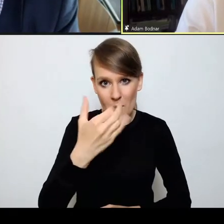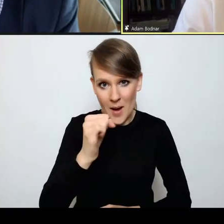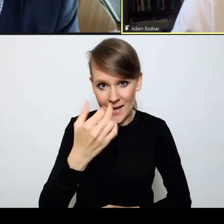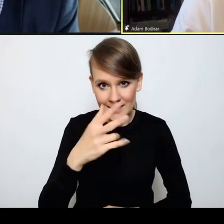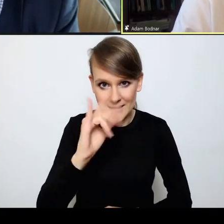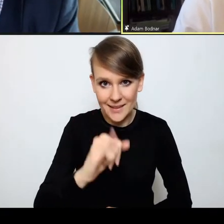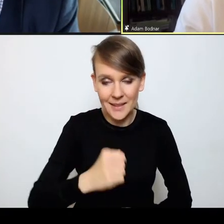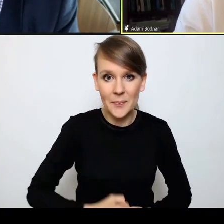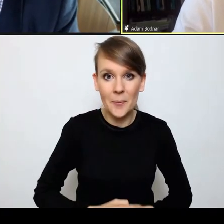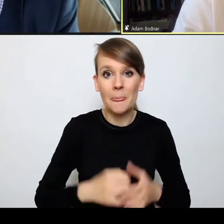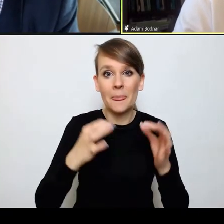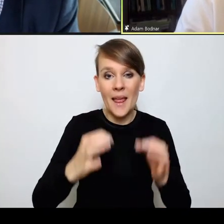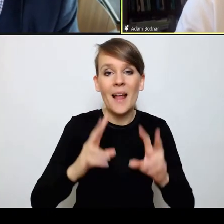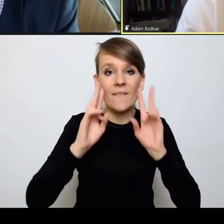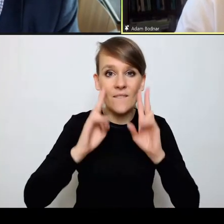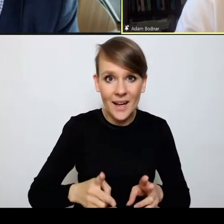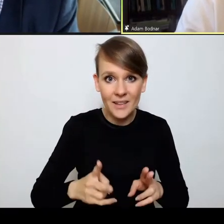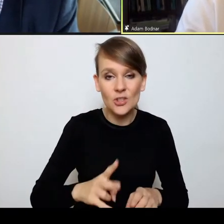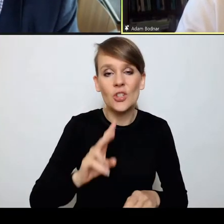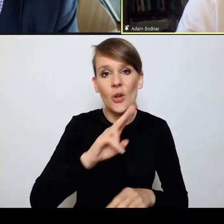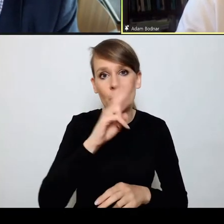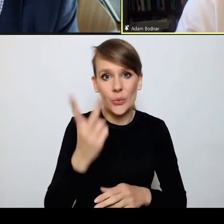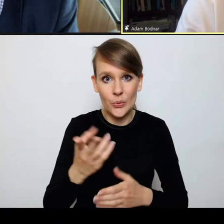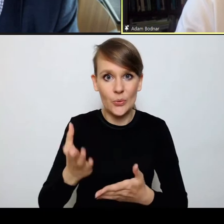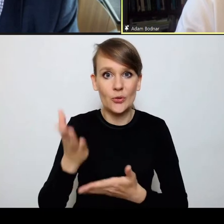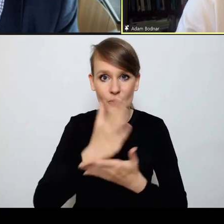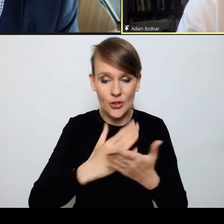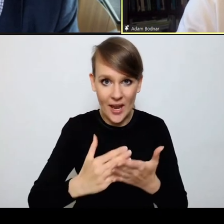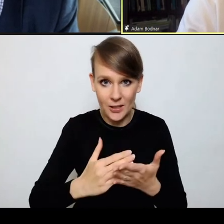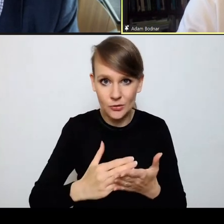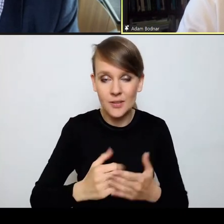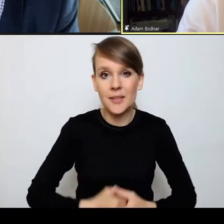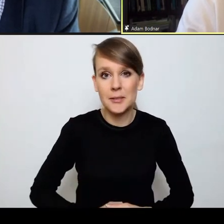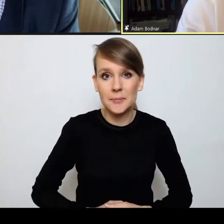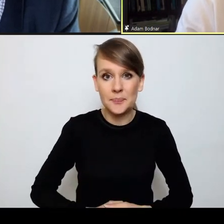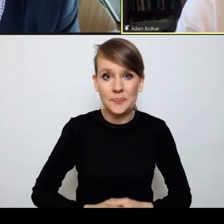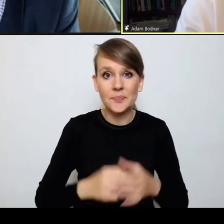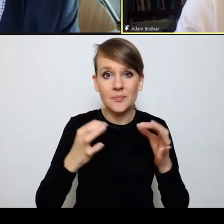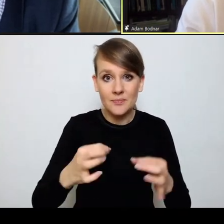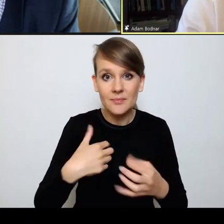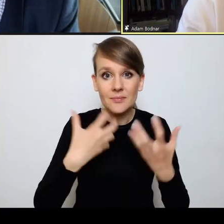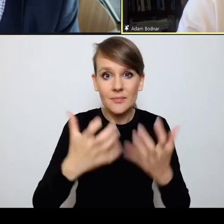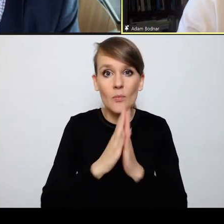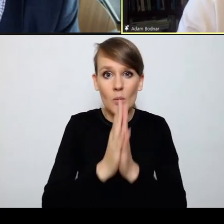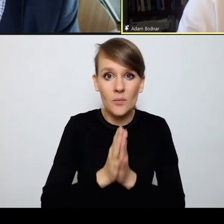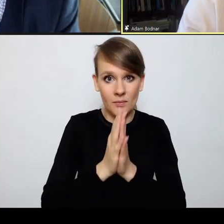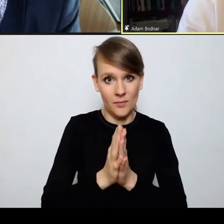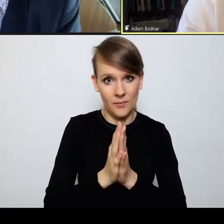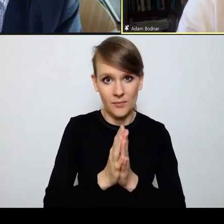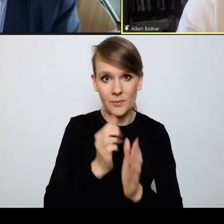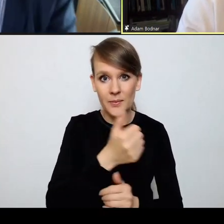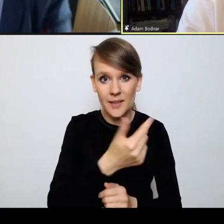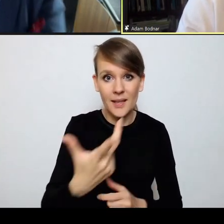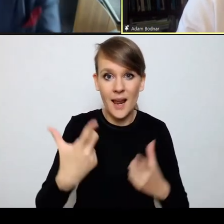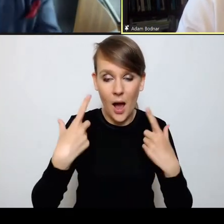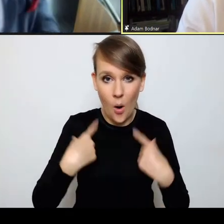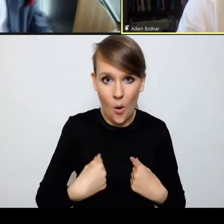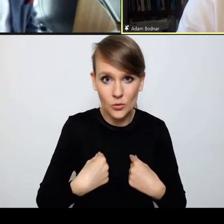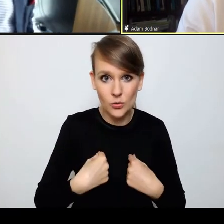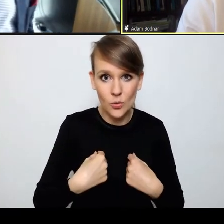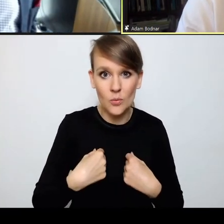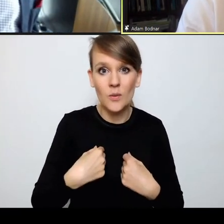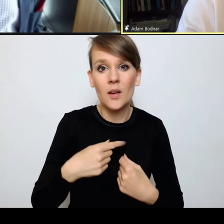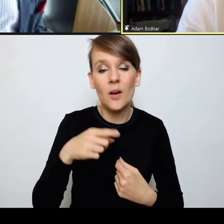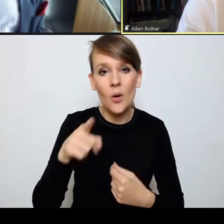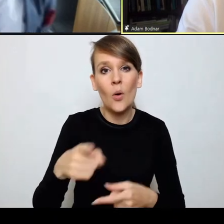I drodzy Państwo, teraz przechodzimy faktycznie do tej drugiej fazy, w trakcie której chciałbym poprosić kilka osób o wyrażenie